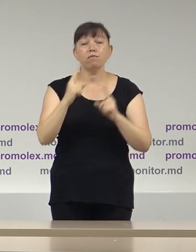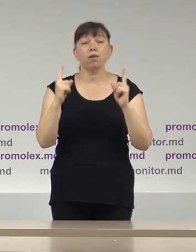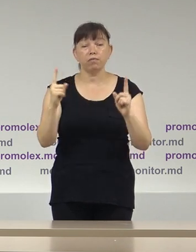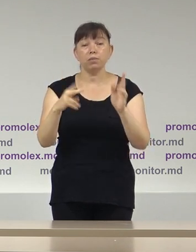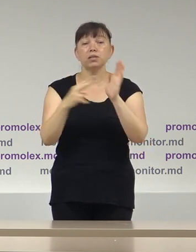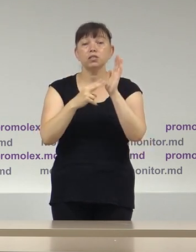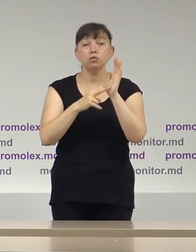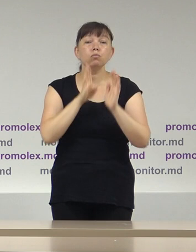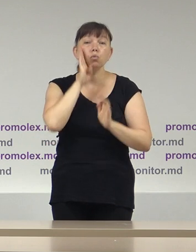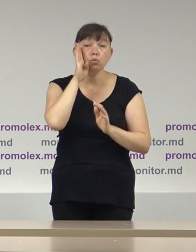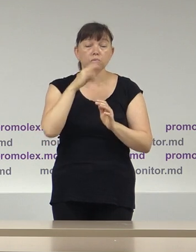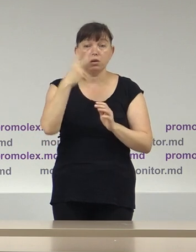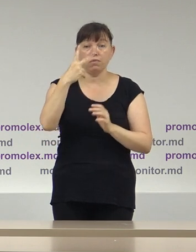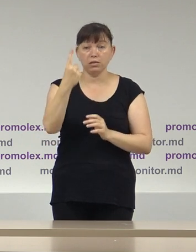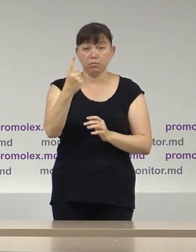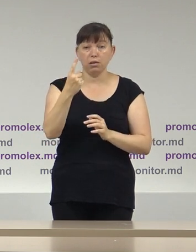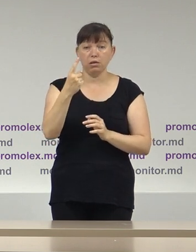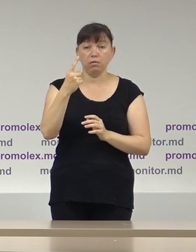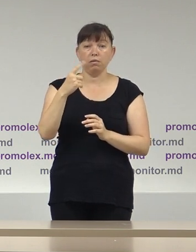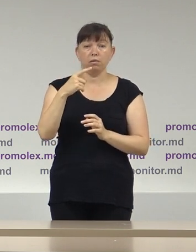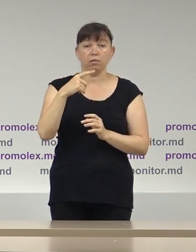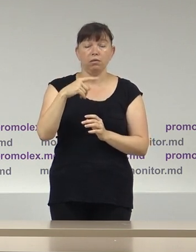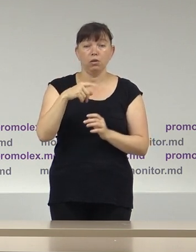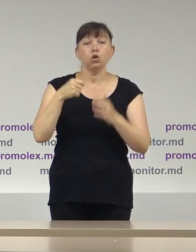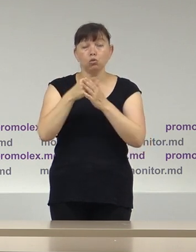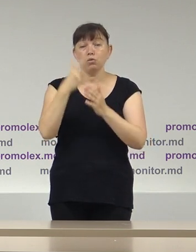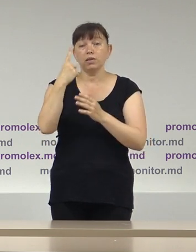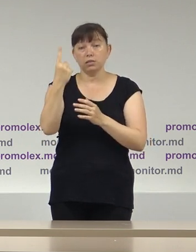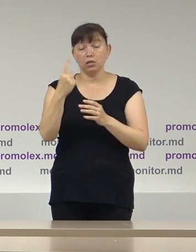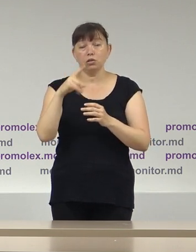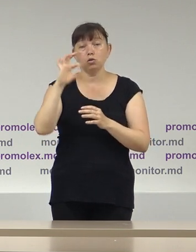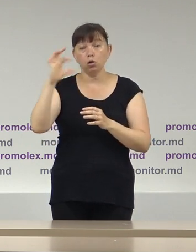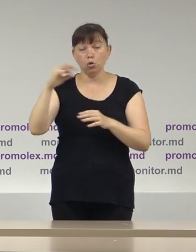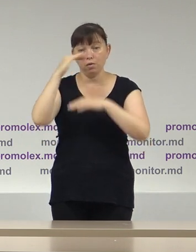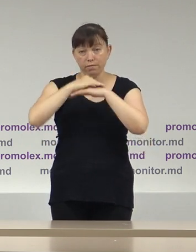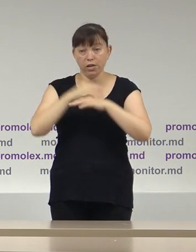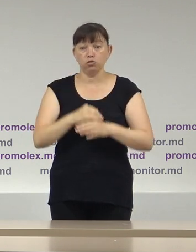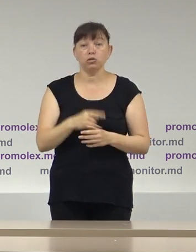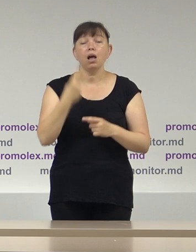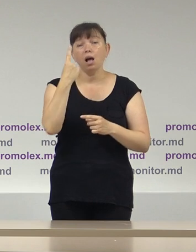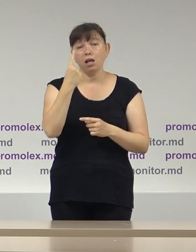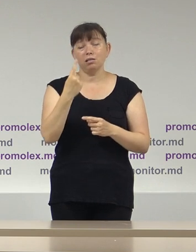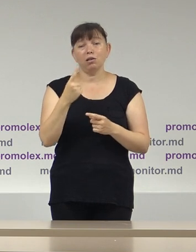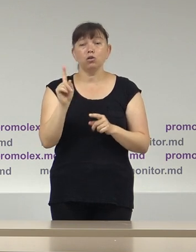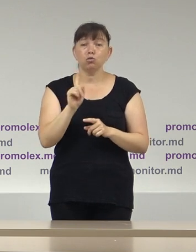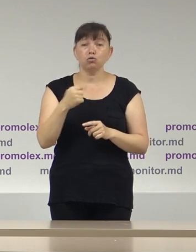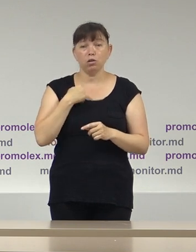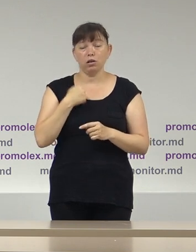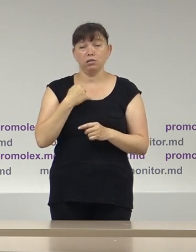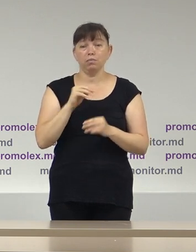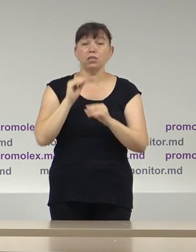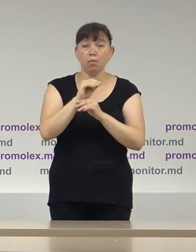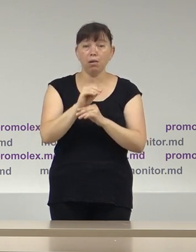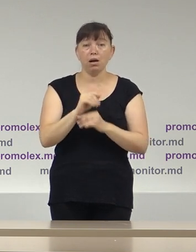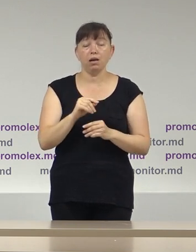7 dimineață, 21.00 seara. Respectiv, unicul aspect pe care am dorit să-l menționăm